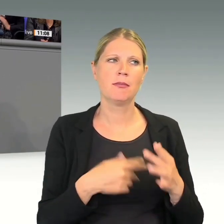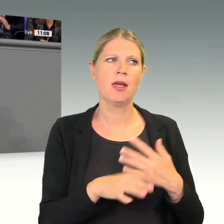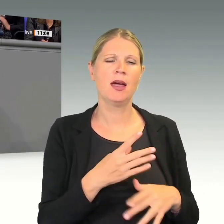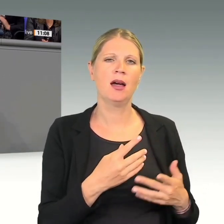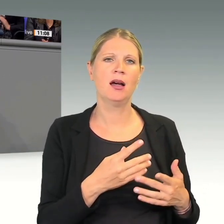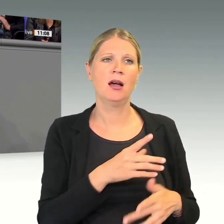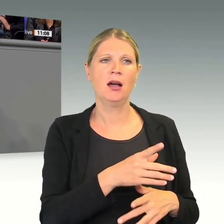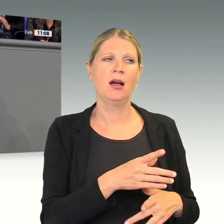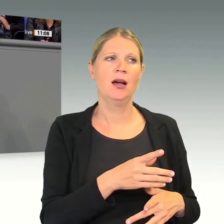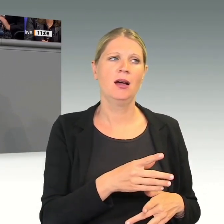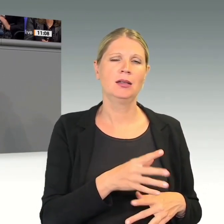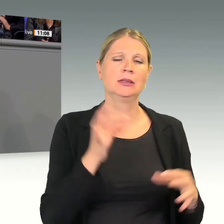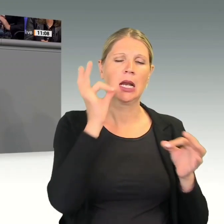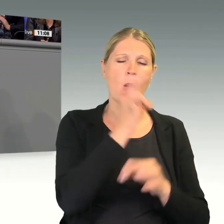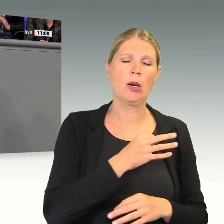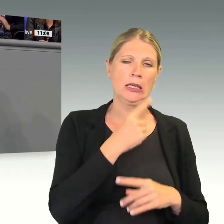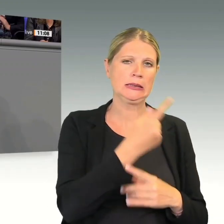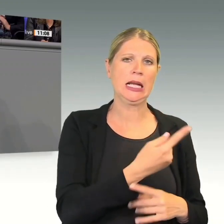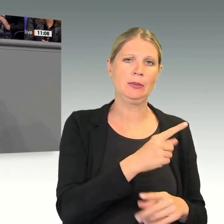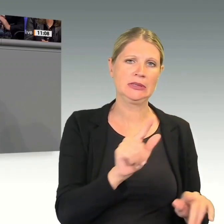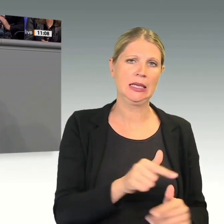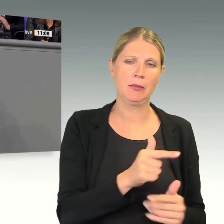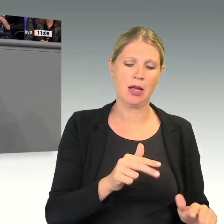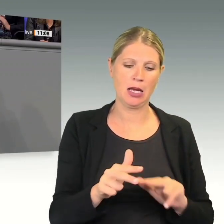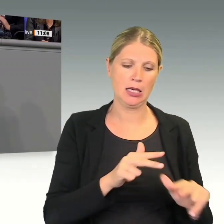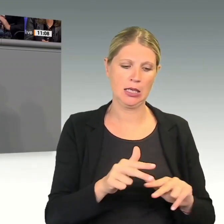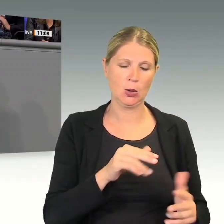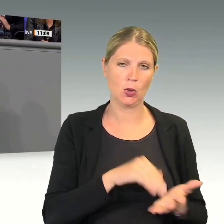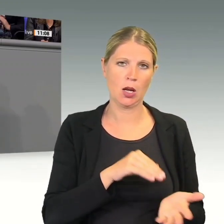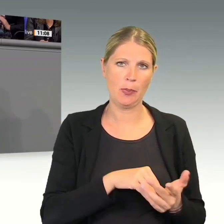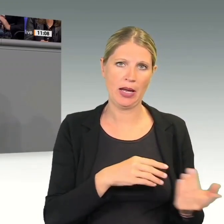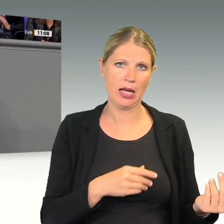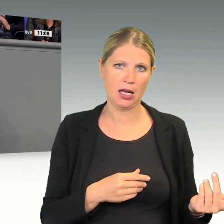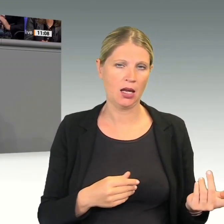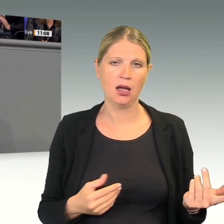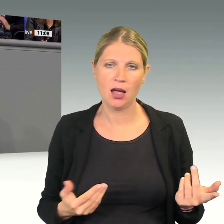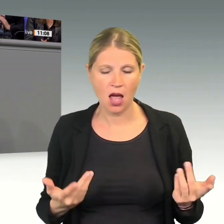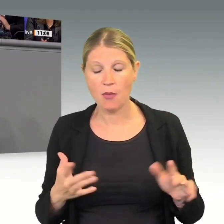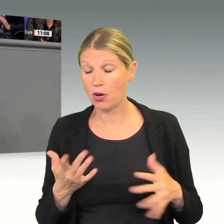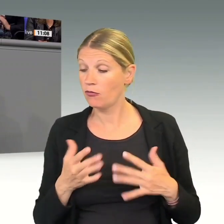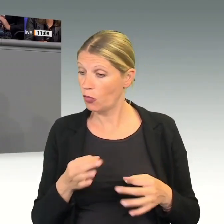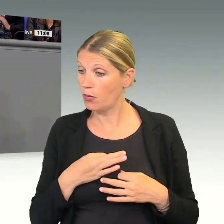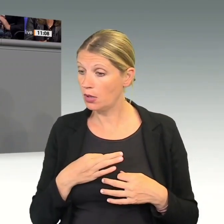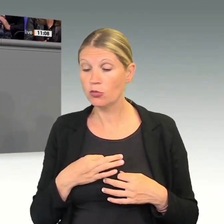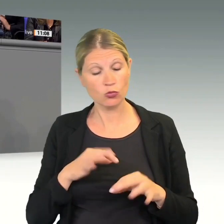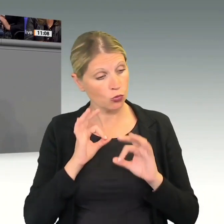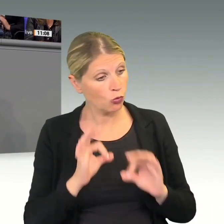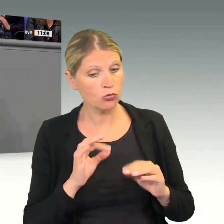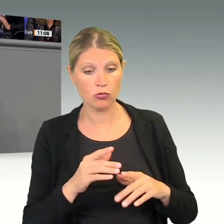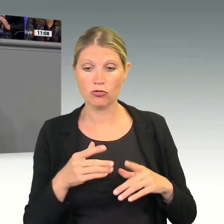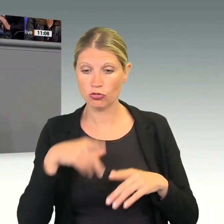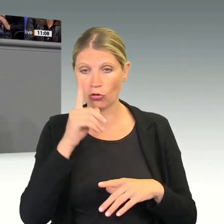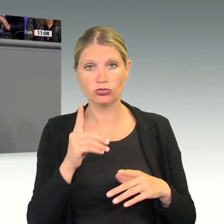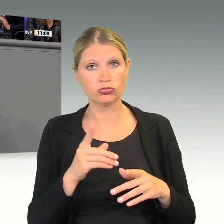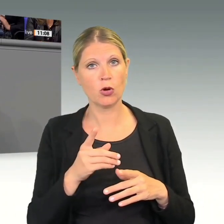als Ausdruck ernsthafter Kritik in der Sache. Aber ich begrüße es ausdrücklich, wenn es im Deutschen Bundestag eine breite